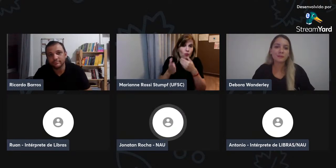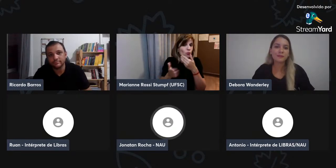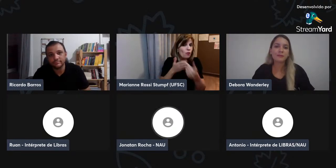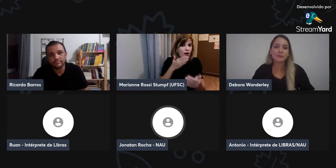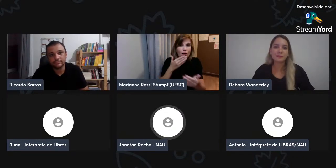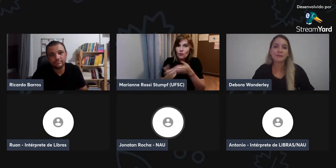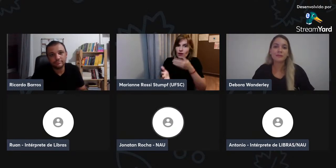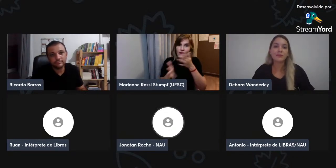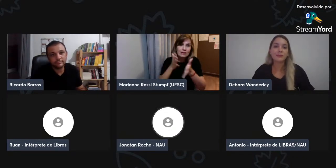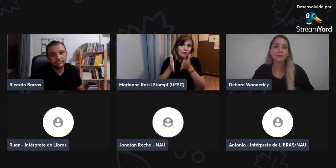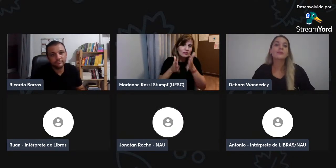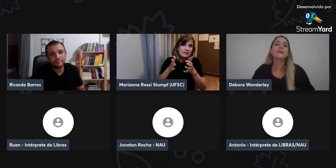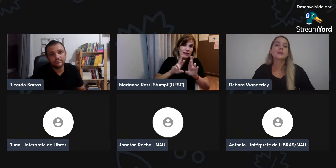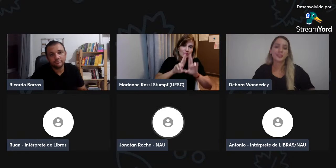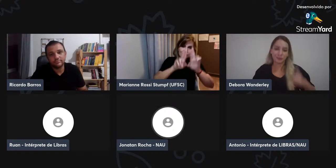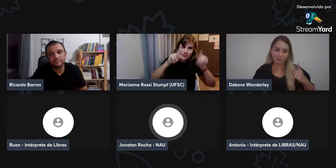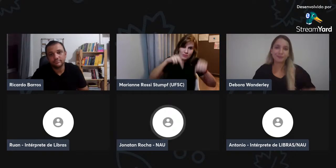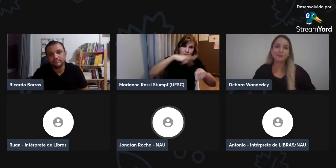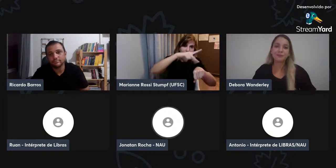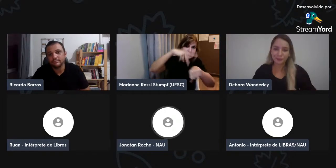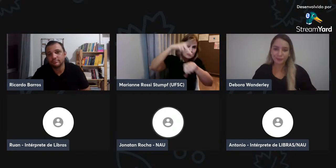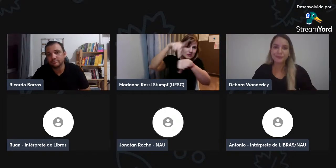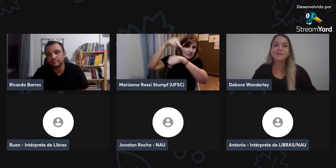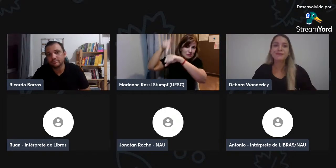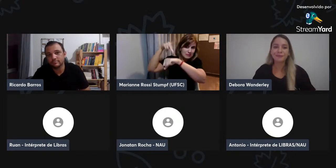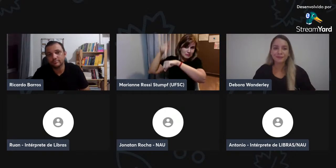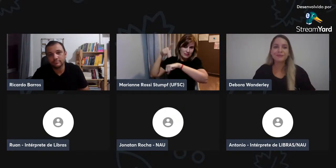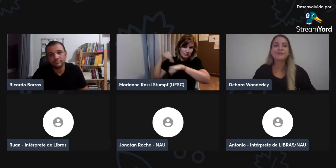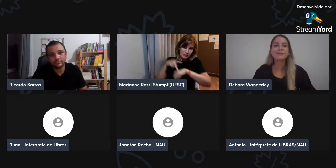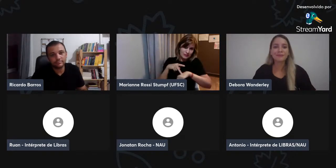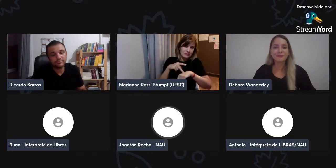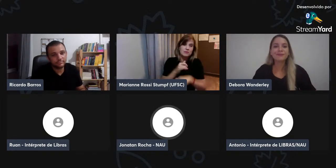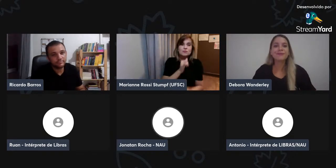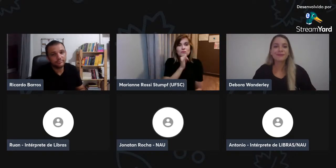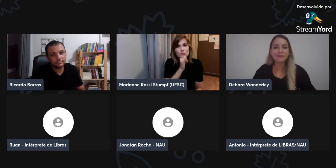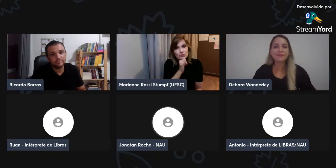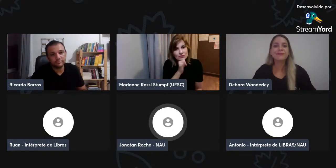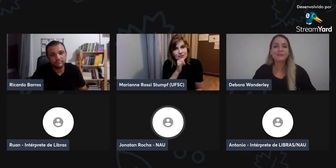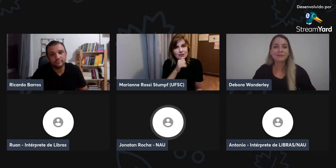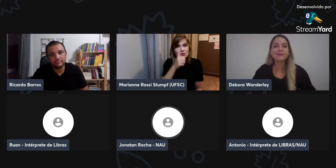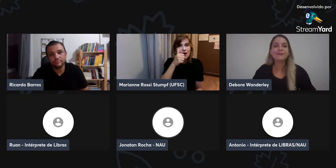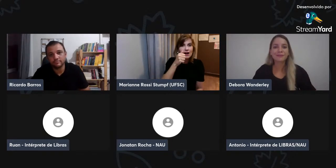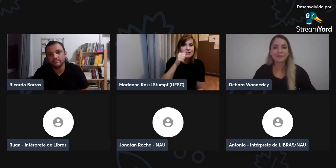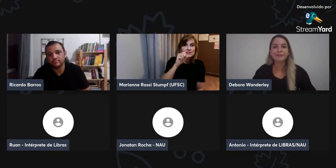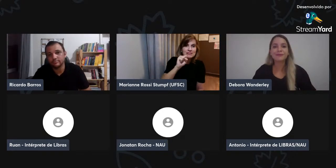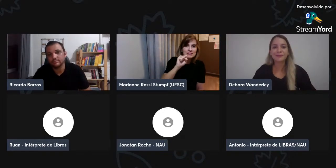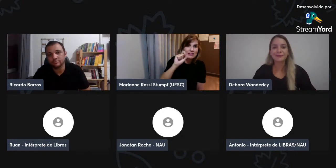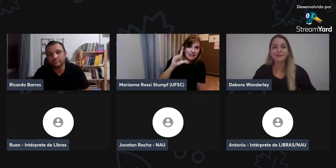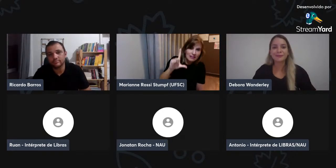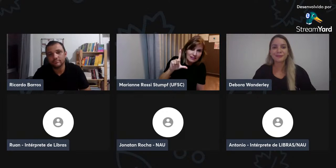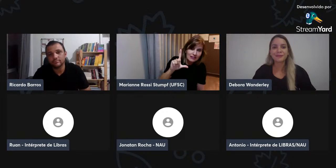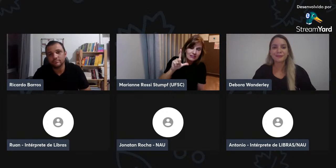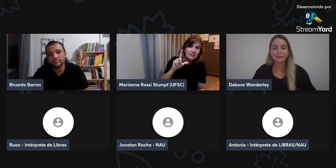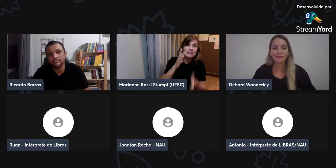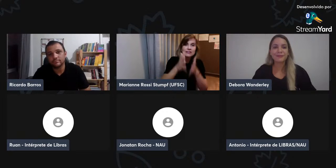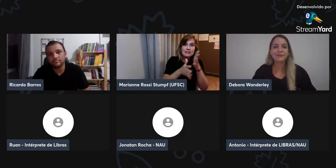o single-writing, né, não se conecta com vários países, né, então,